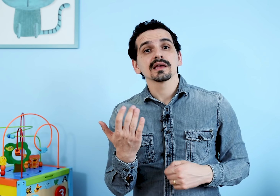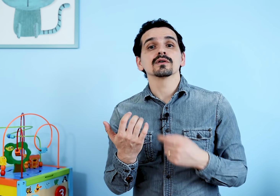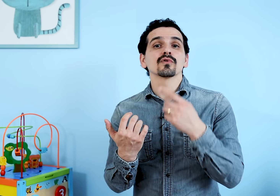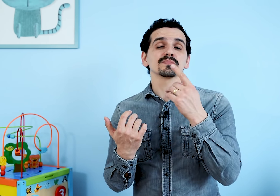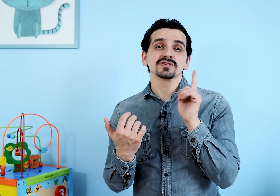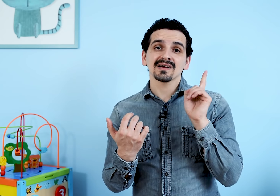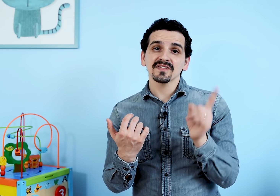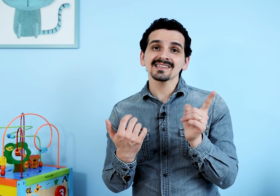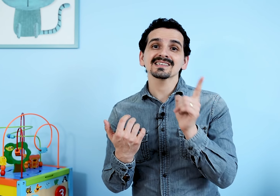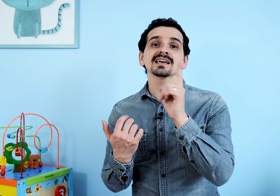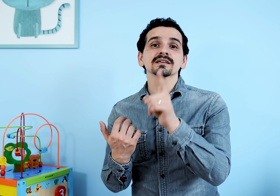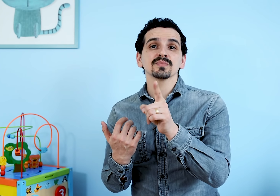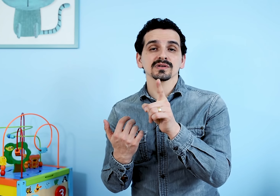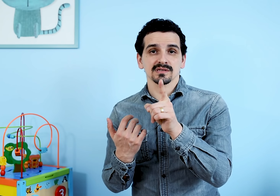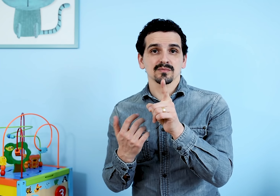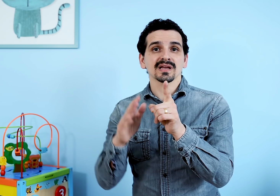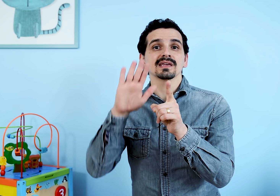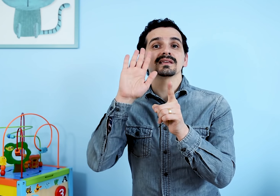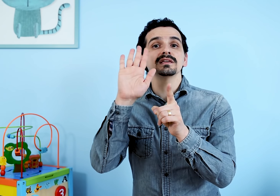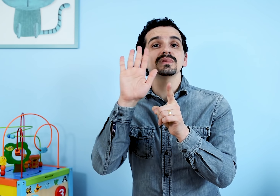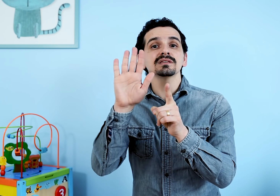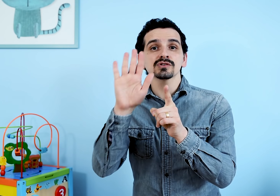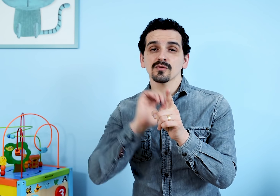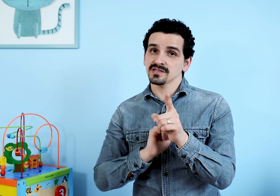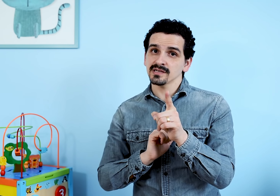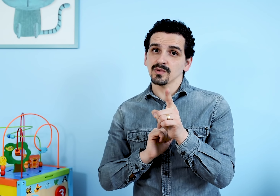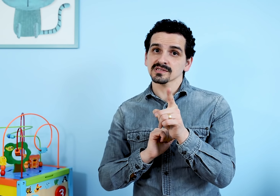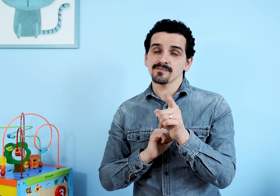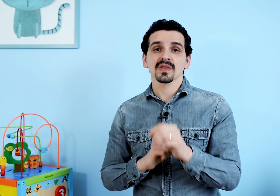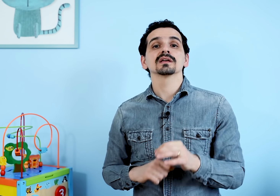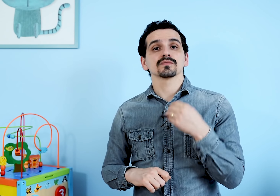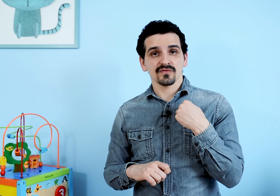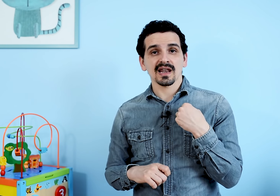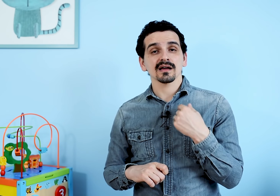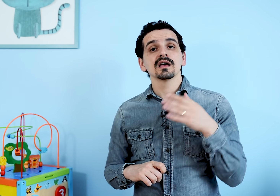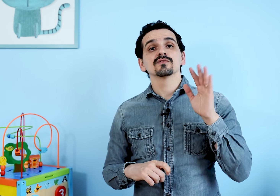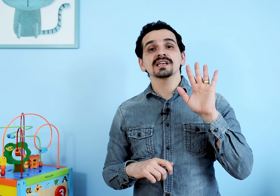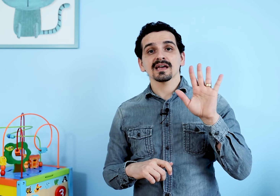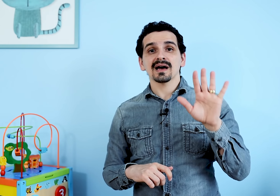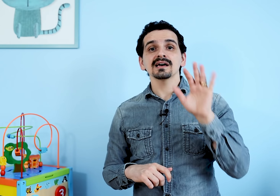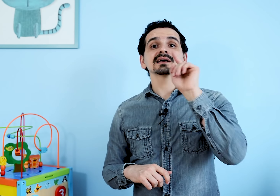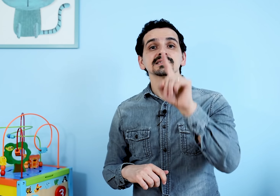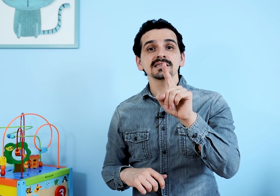Eu vou repetir a frase e a resposta, para que ele imite somente a resposta. Então, eu vou falar, você quer banana? Sim,